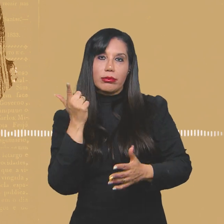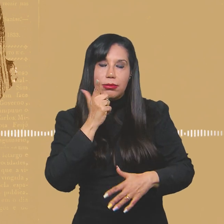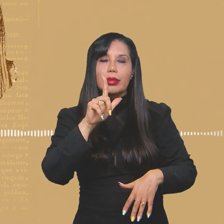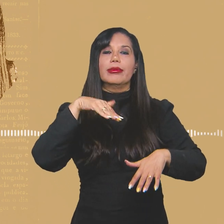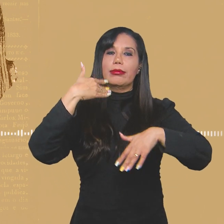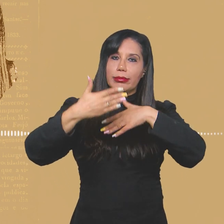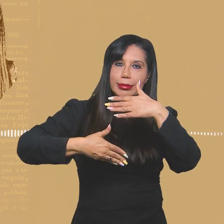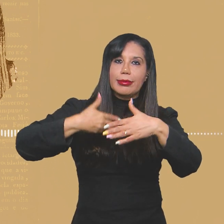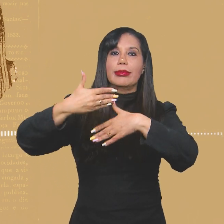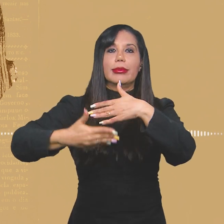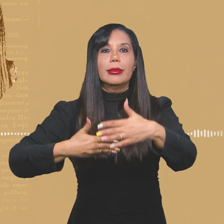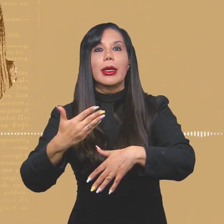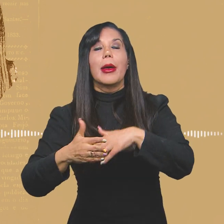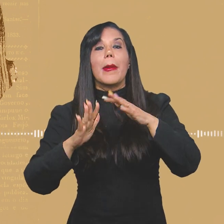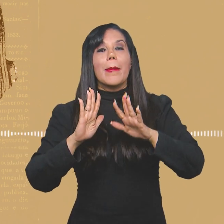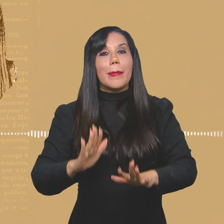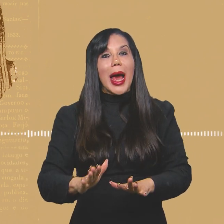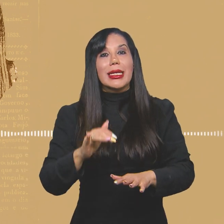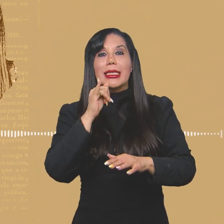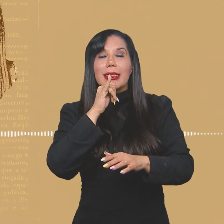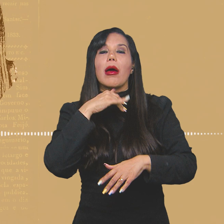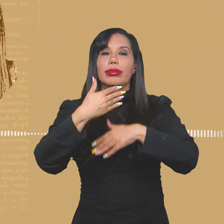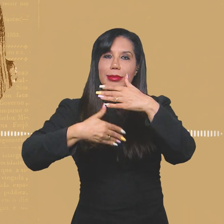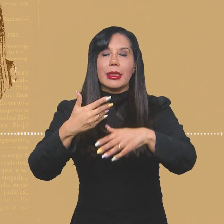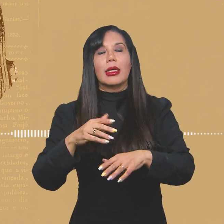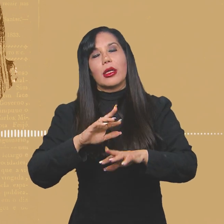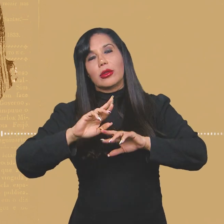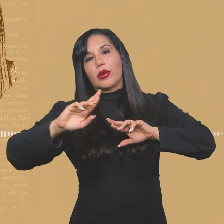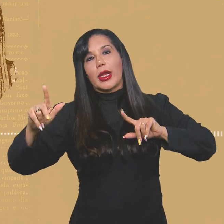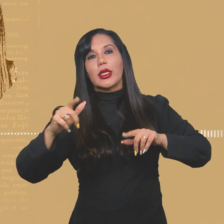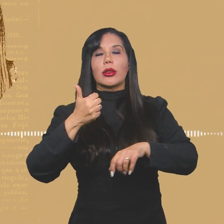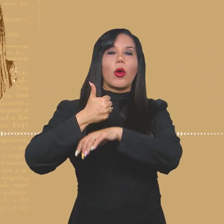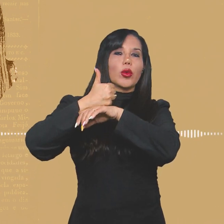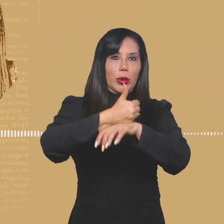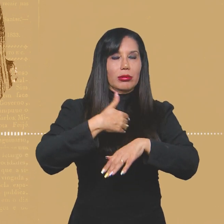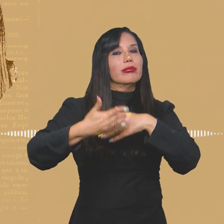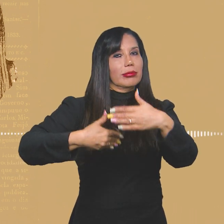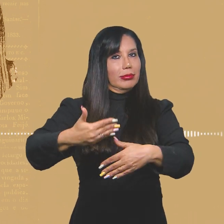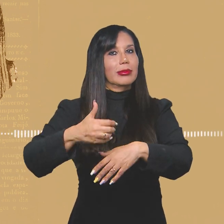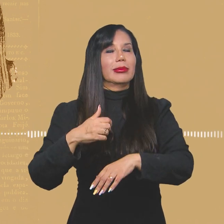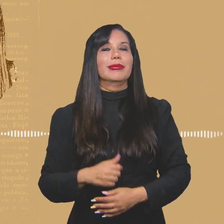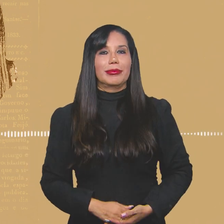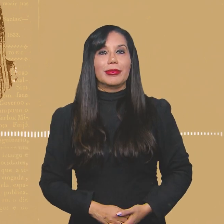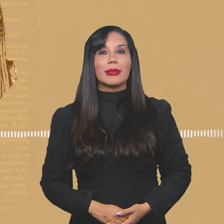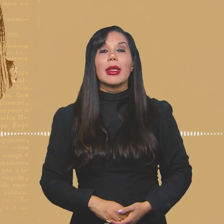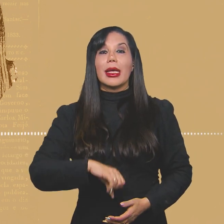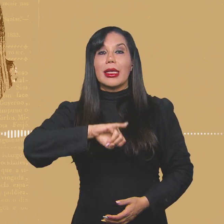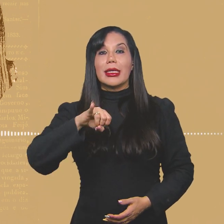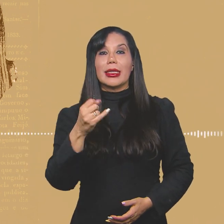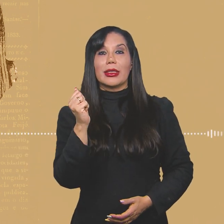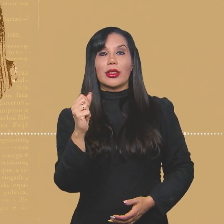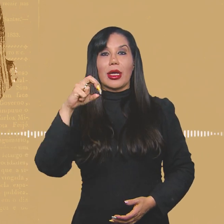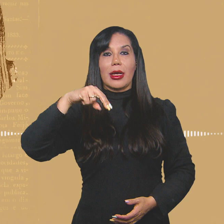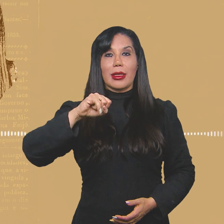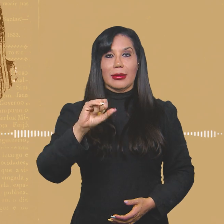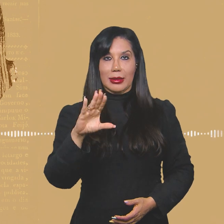avançar em definições e posicionamentos com relação ao anterior. Janice explica que o principal